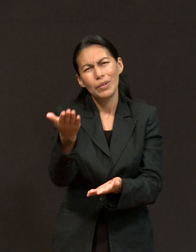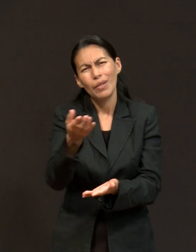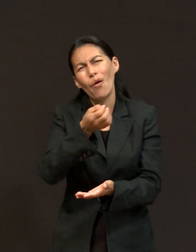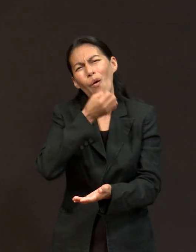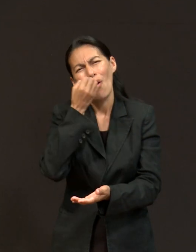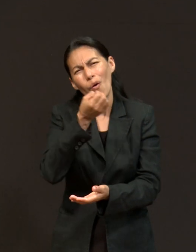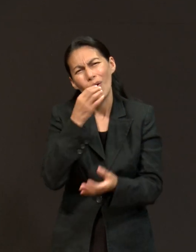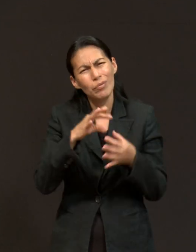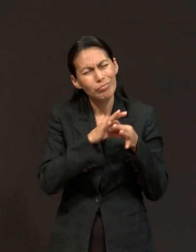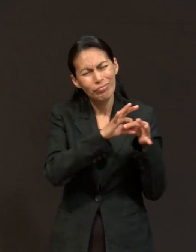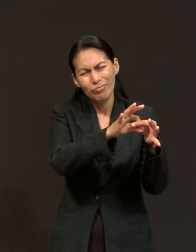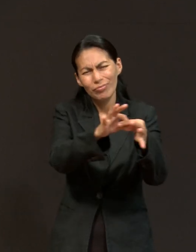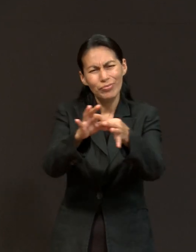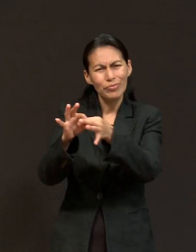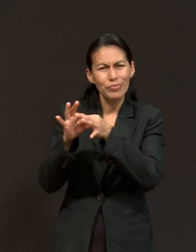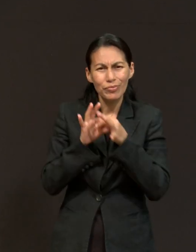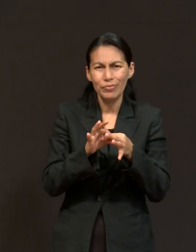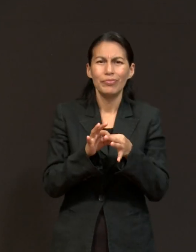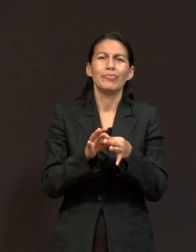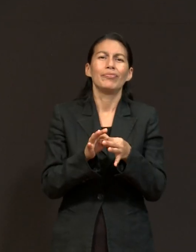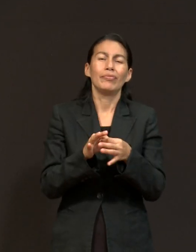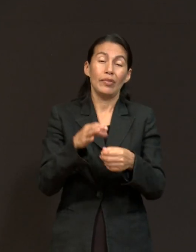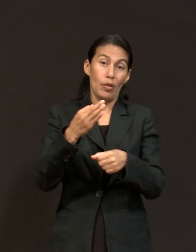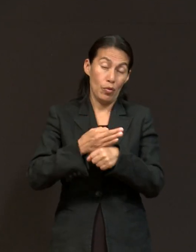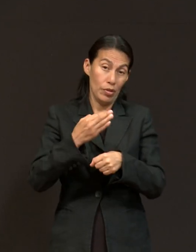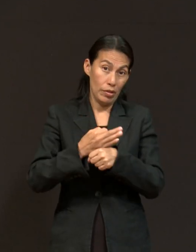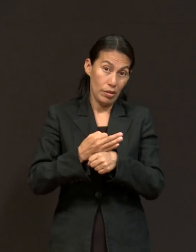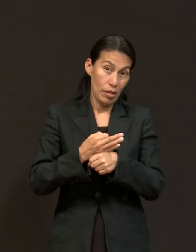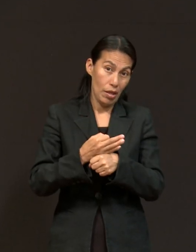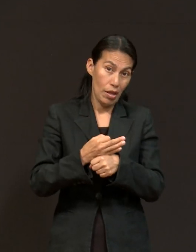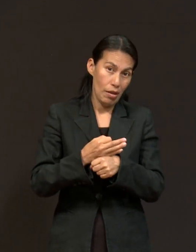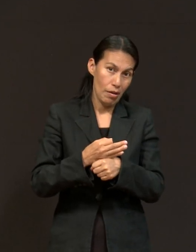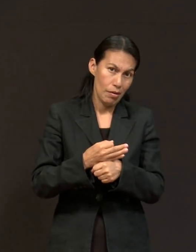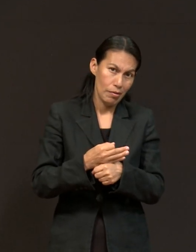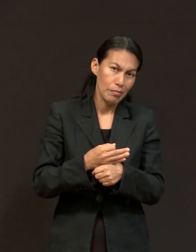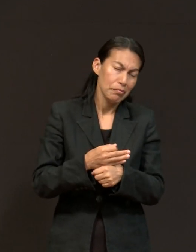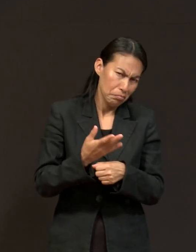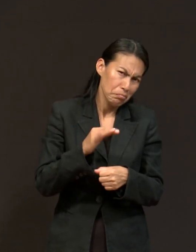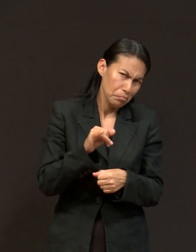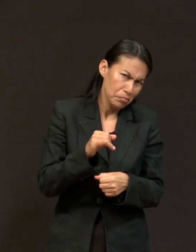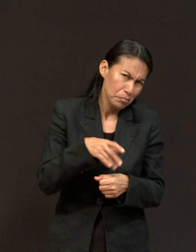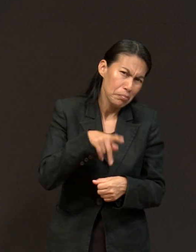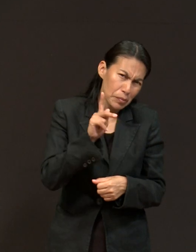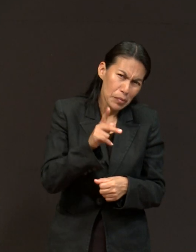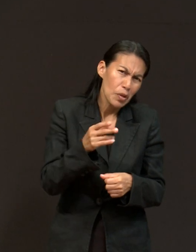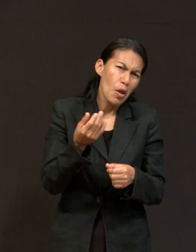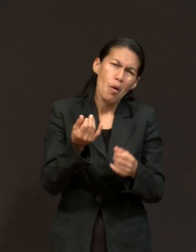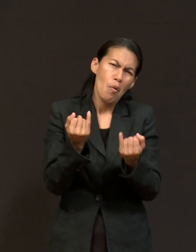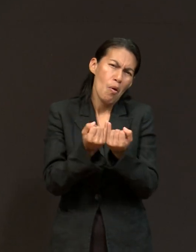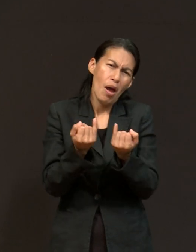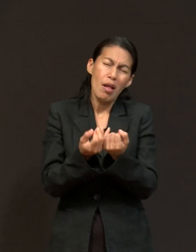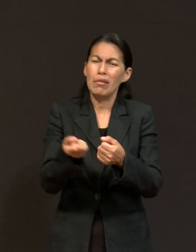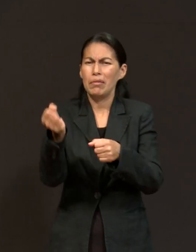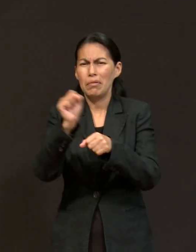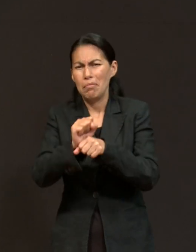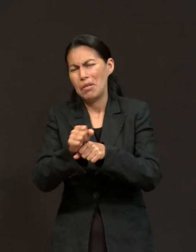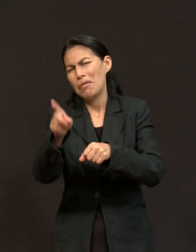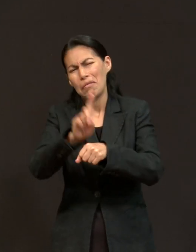nosotros en oración, No sólo ahora en estos momentos, sino cada día de esta semana, puedan